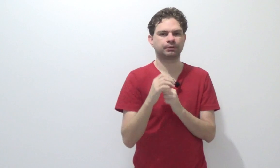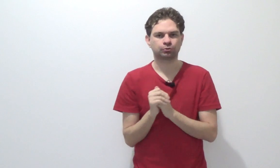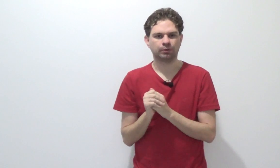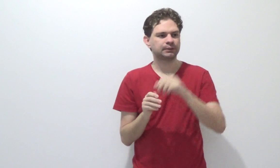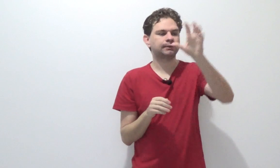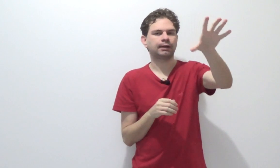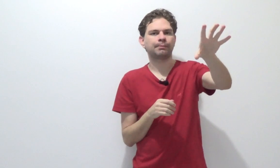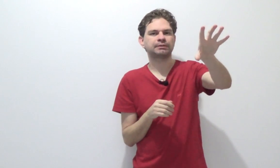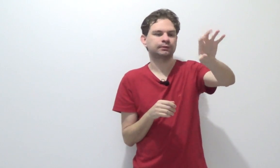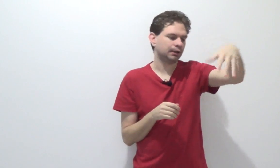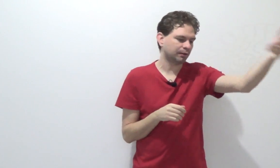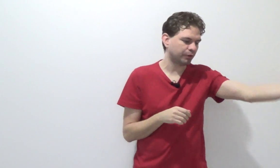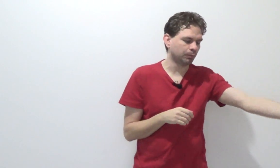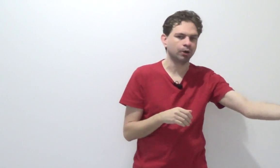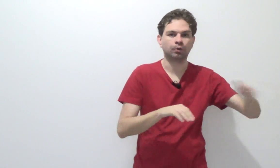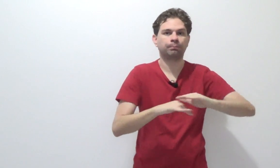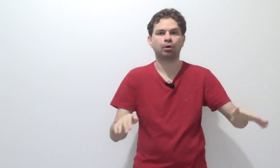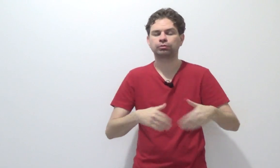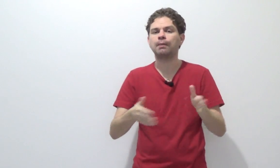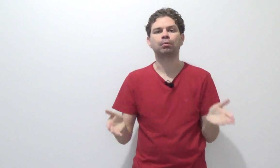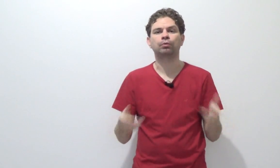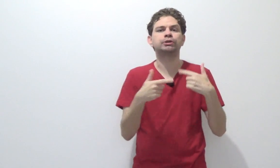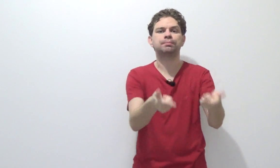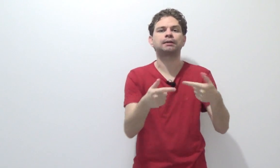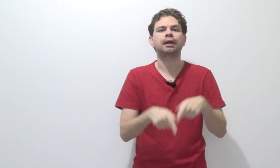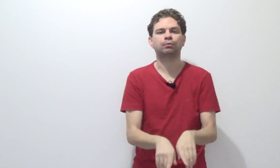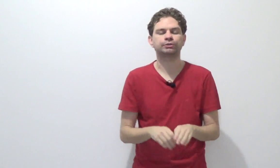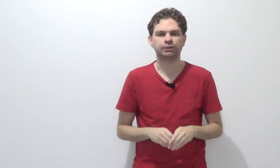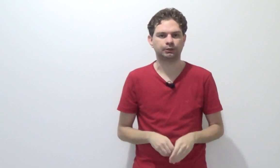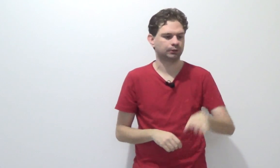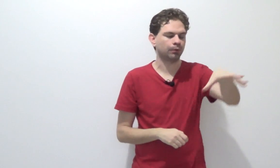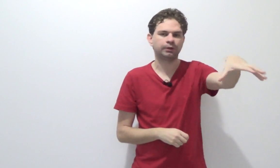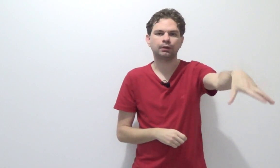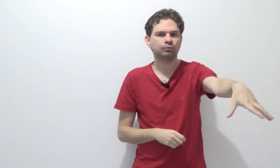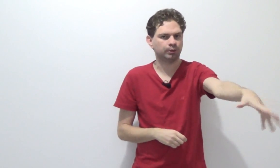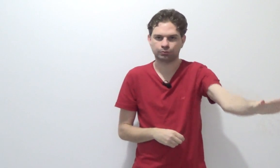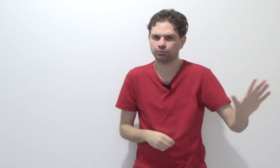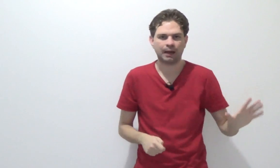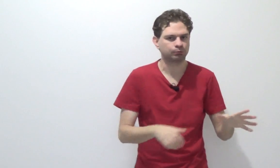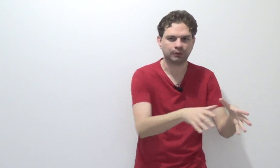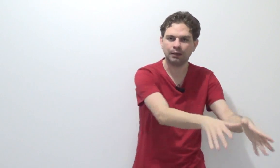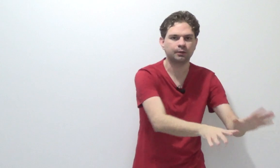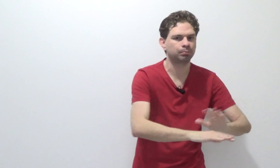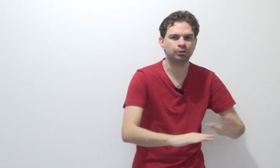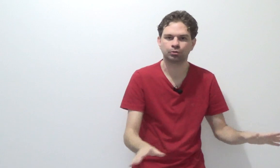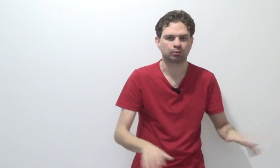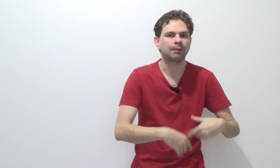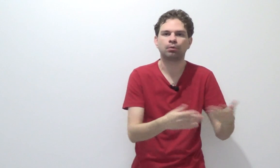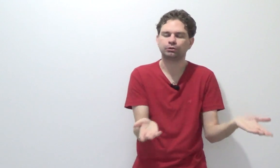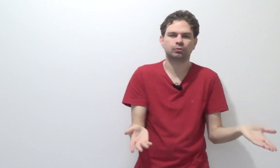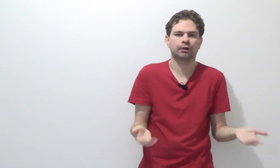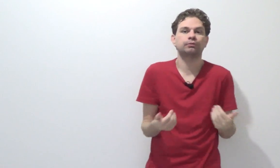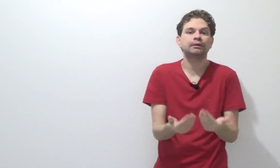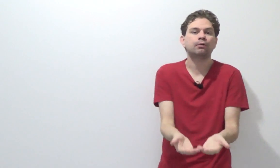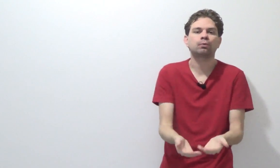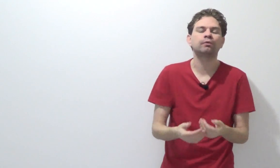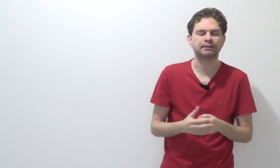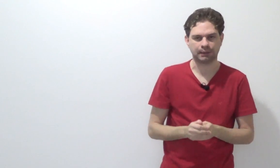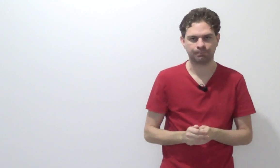pessoa. Acertei a cabeça dela, ela veio e morreu. Pronto. Acabou. Eu quis matar e consegui. Teoria do resultado. Tá ali. Bonito. Acabou a história. Não tem nem como conversar.